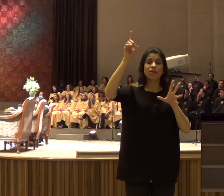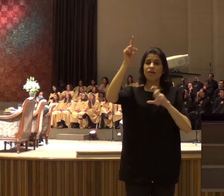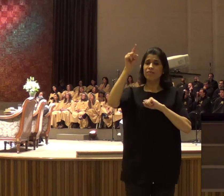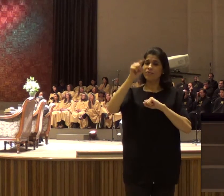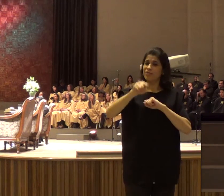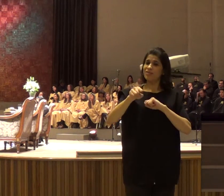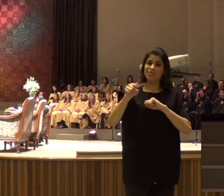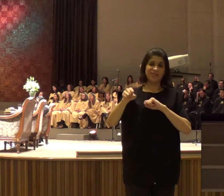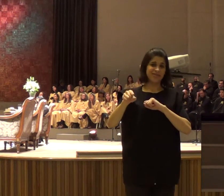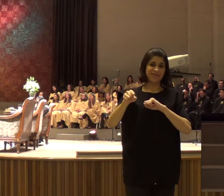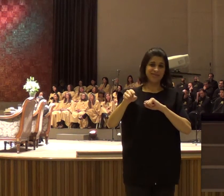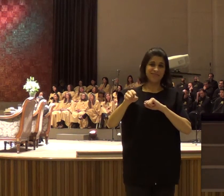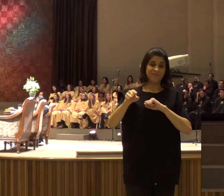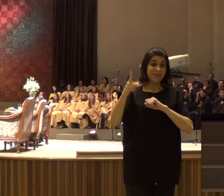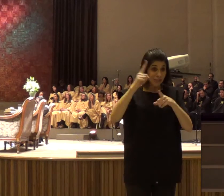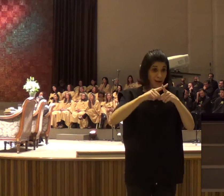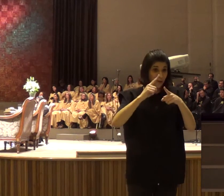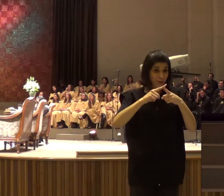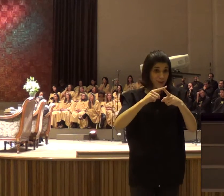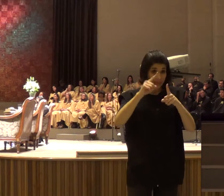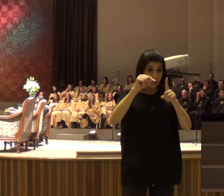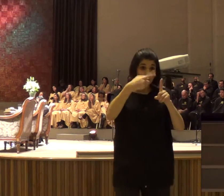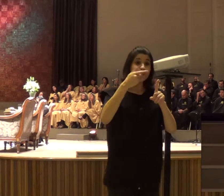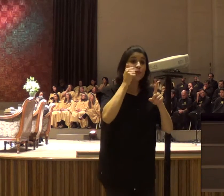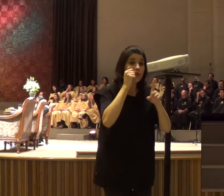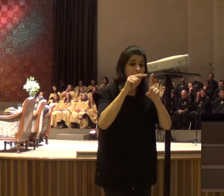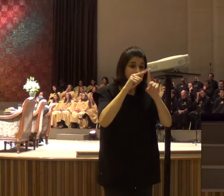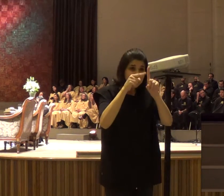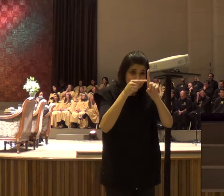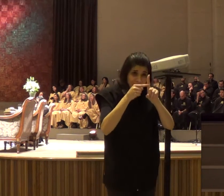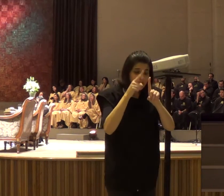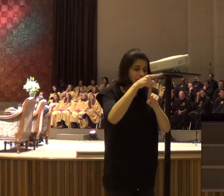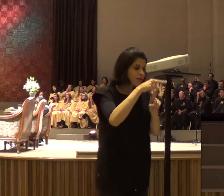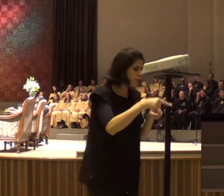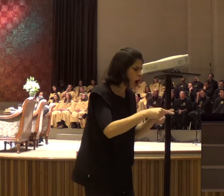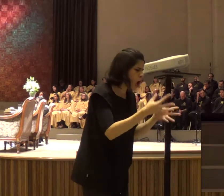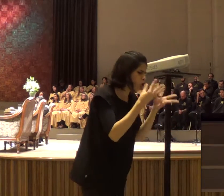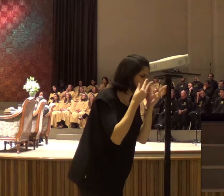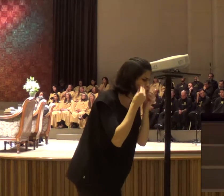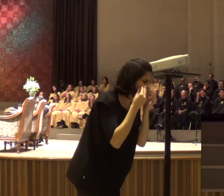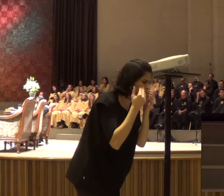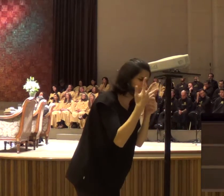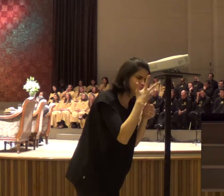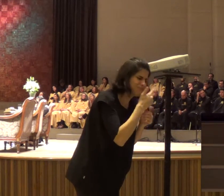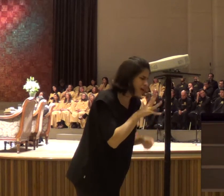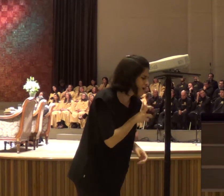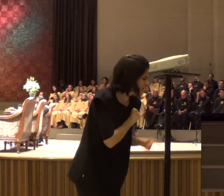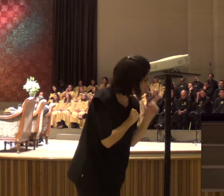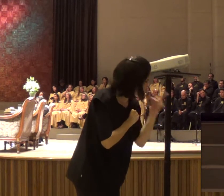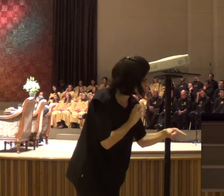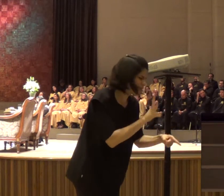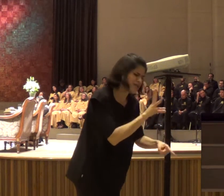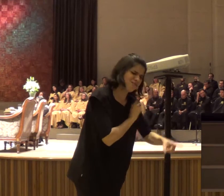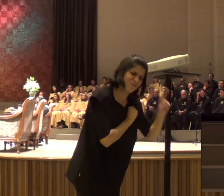ventre da sua mãe, Deus já começou, a falar com você, ele marcou, a tua vida, de alguma maneira,